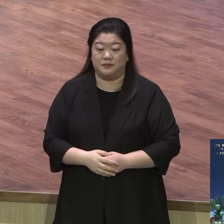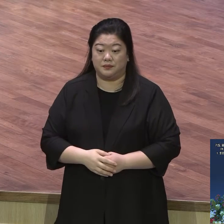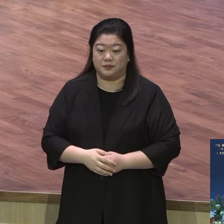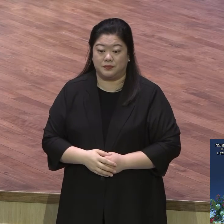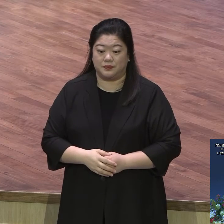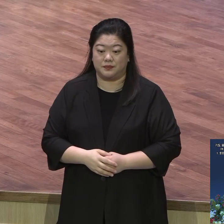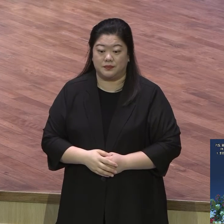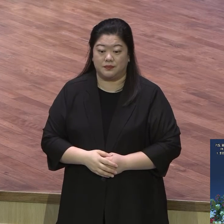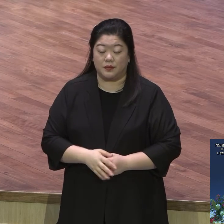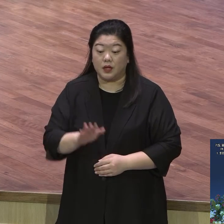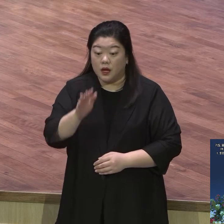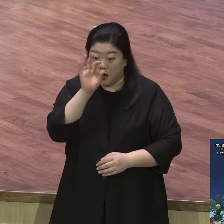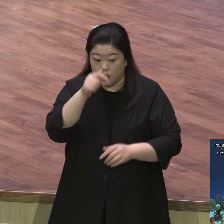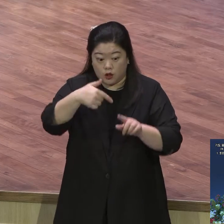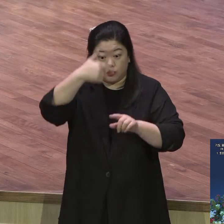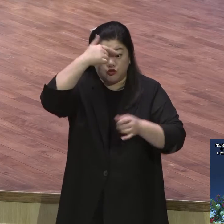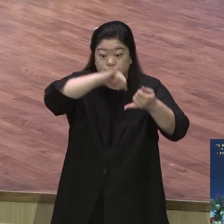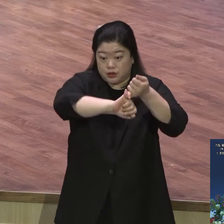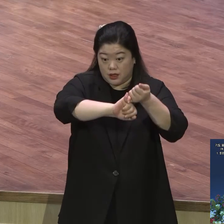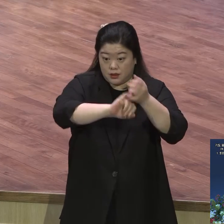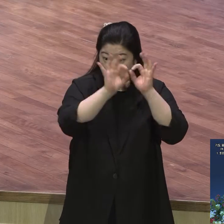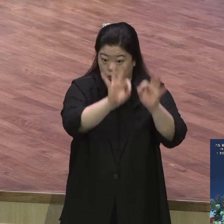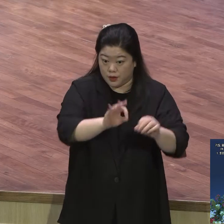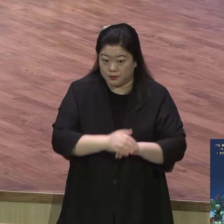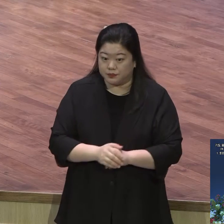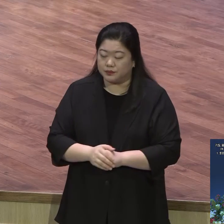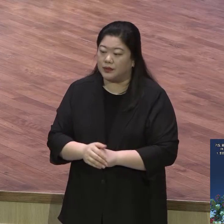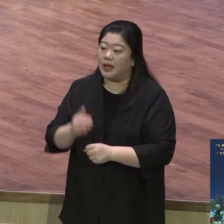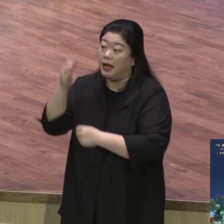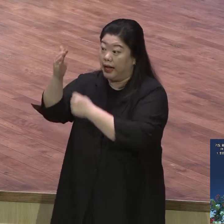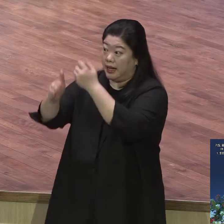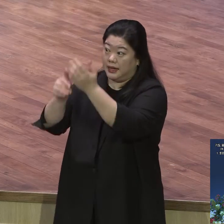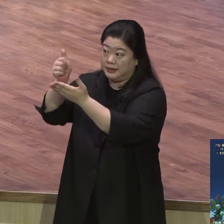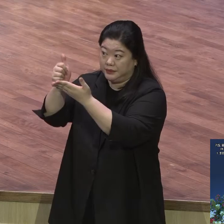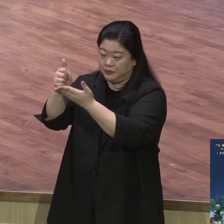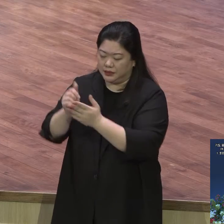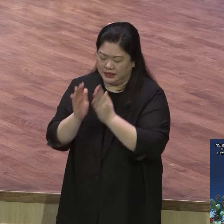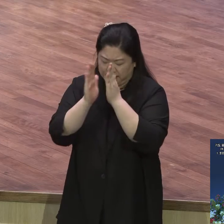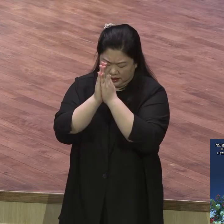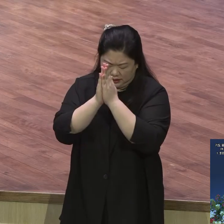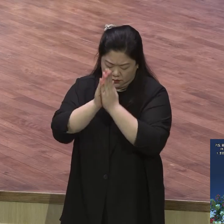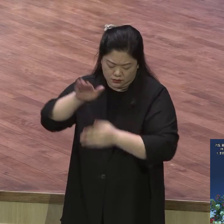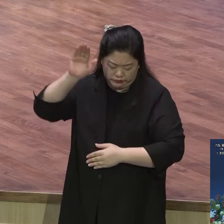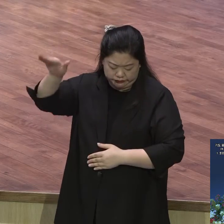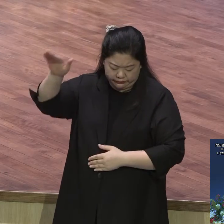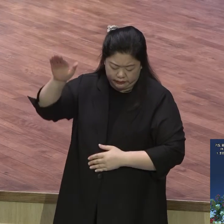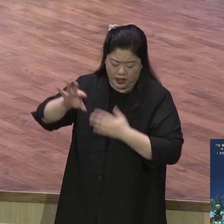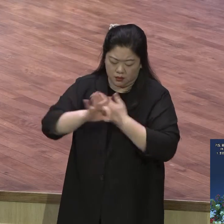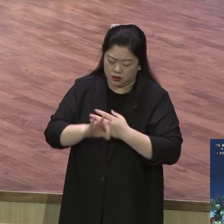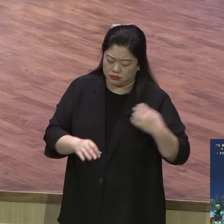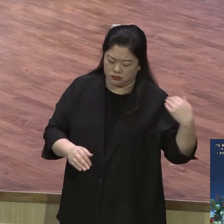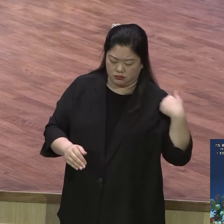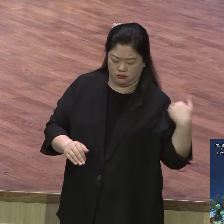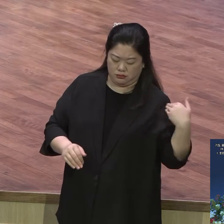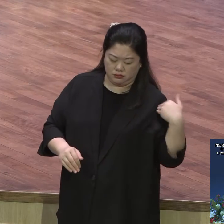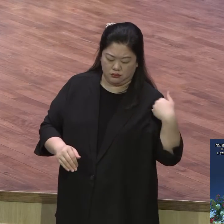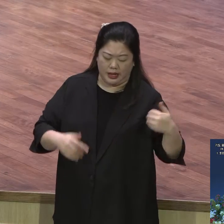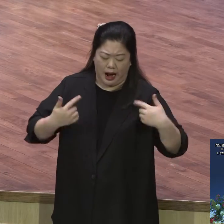되었습니다 하나님은 기도하는 자의 소리를 반드시 들으신다 반드시 에르미야 29장